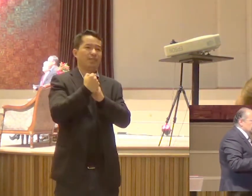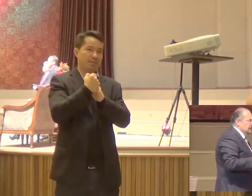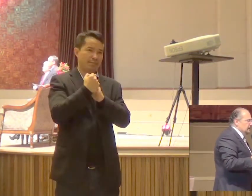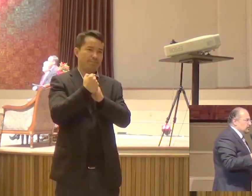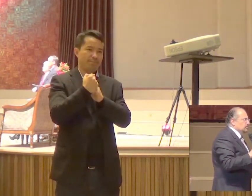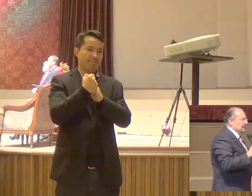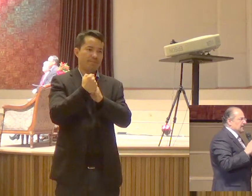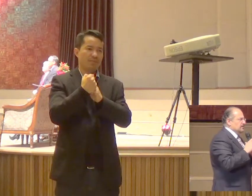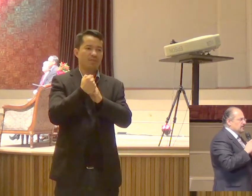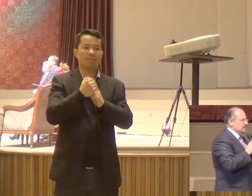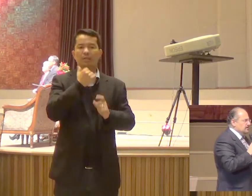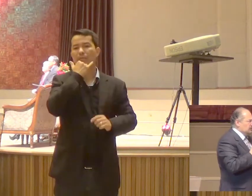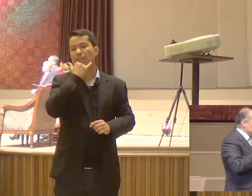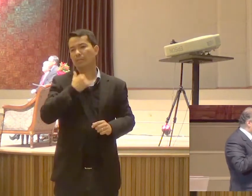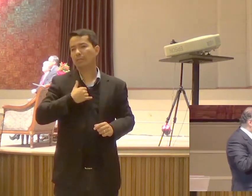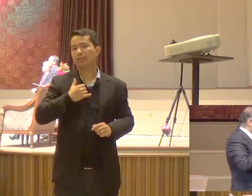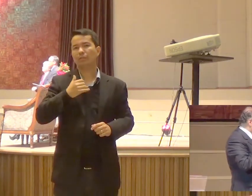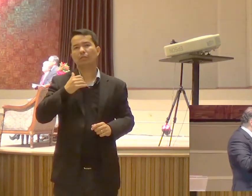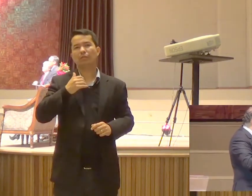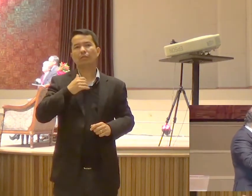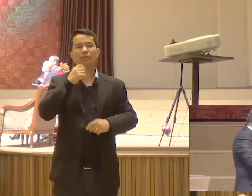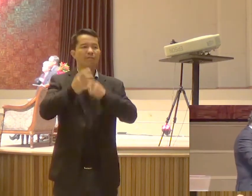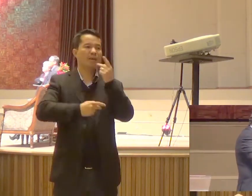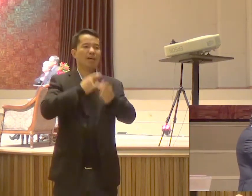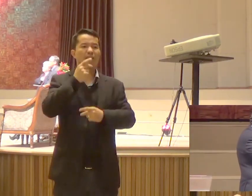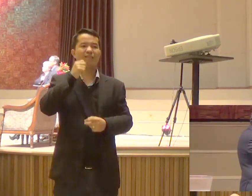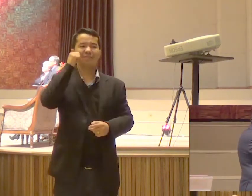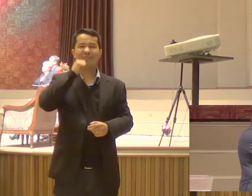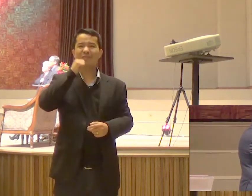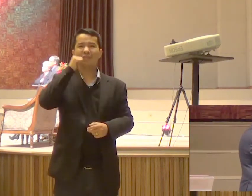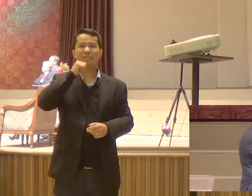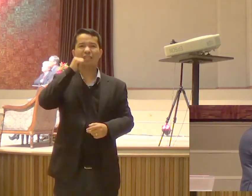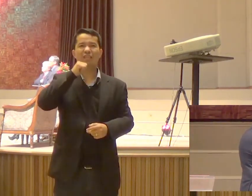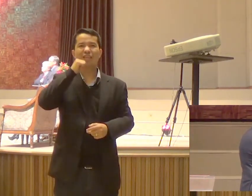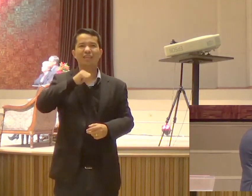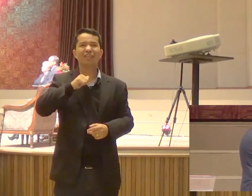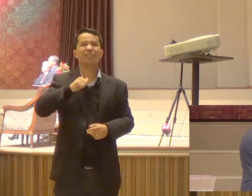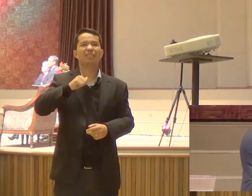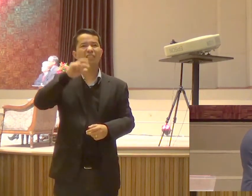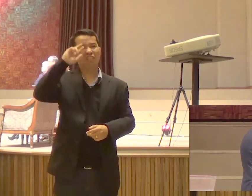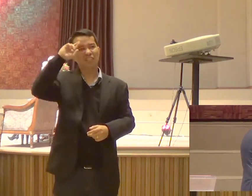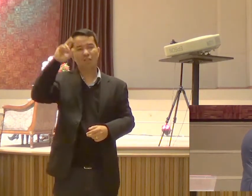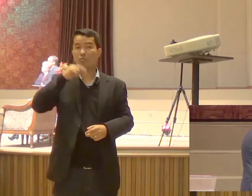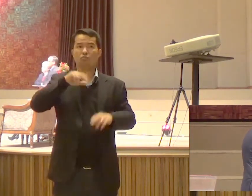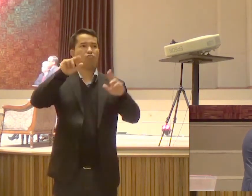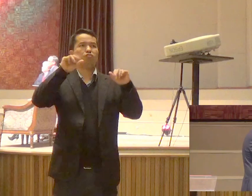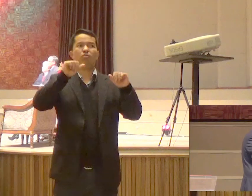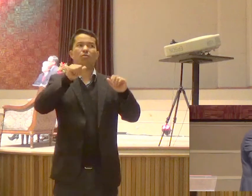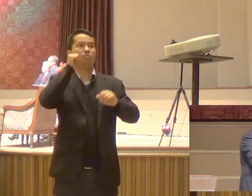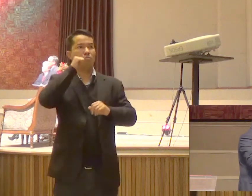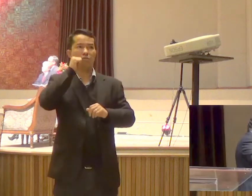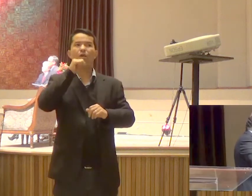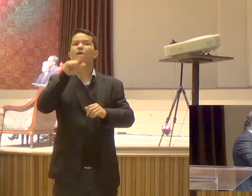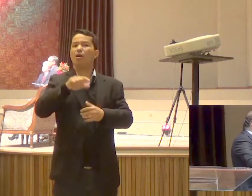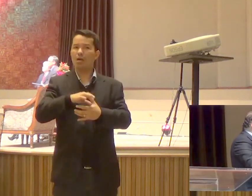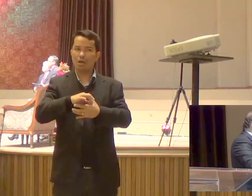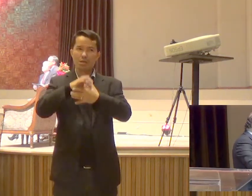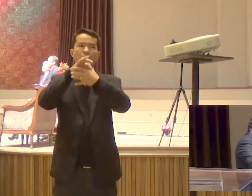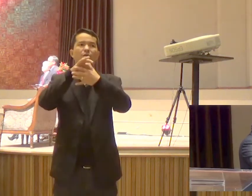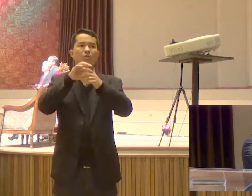Eu não sou daqueles Que diz A mulher não tem Liderança Eu não digo isso Nunca, jamais A mulher tem liderança Mas Bíblicamente